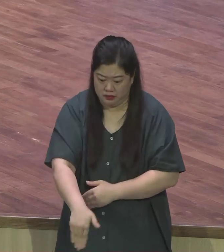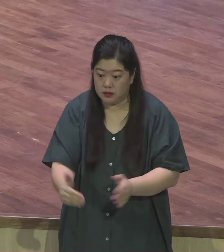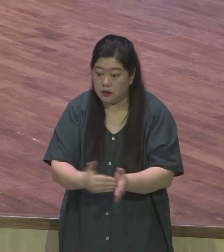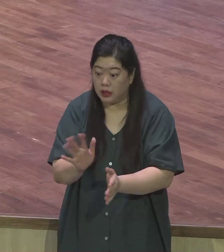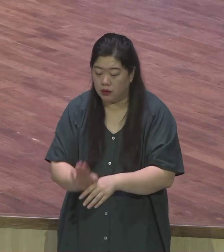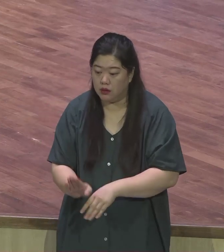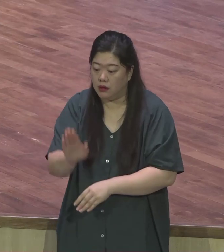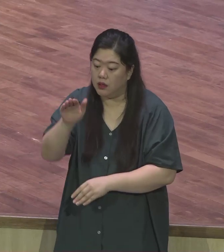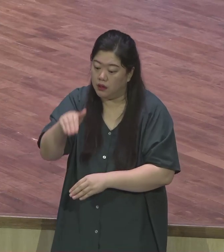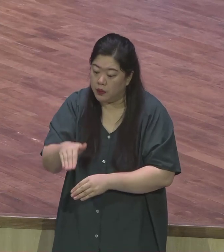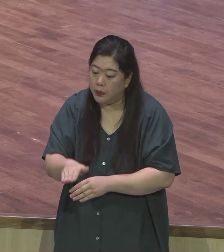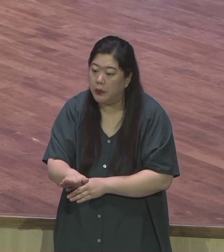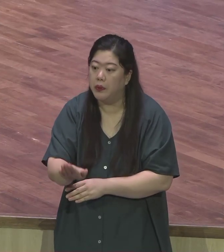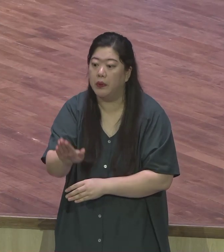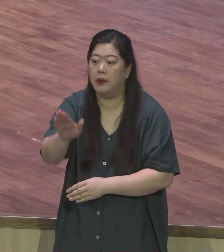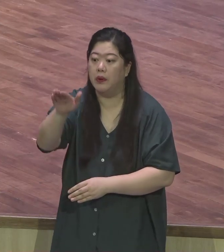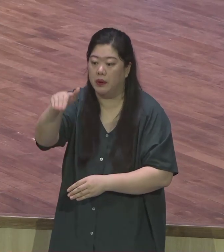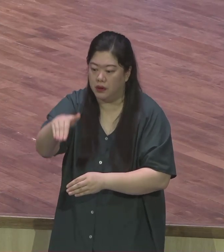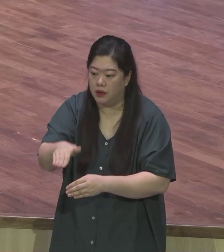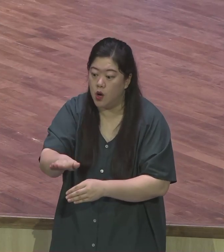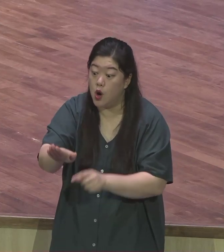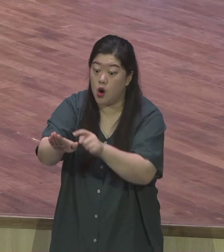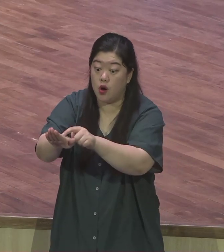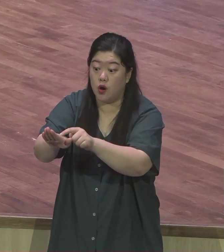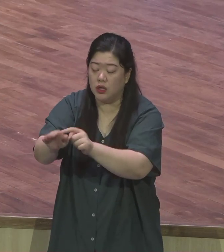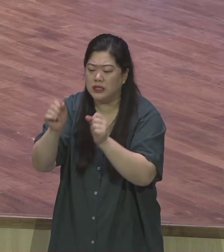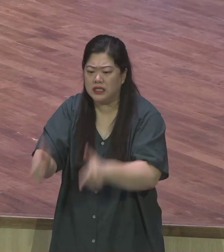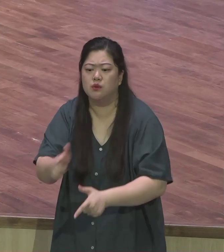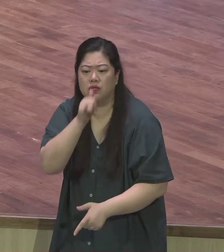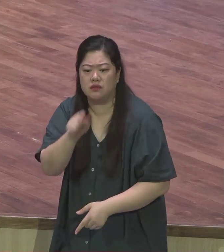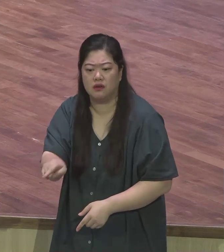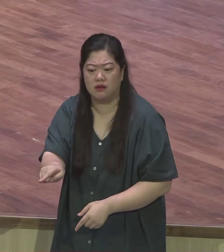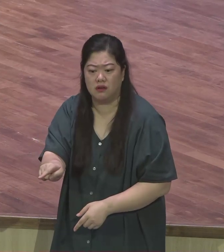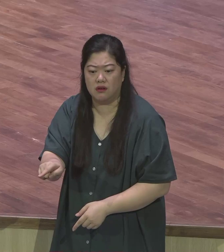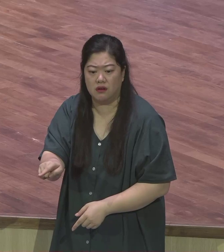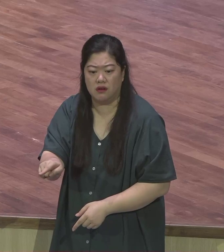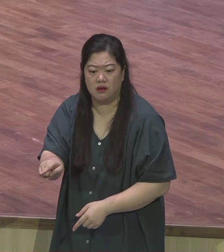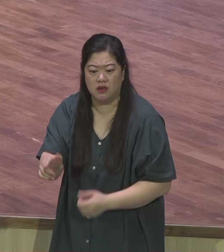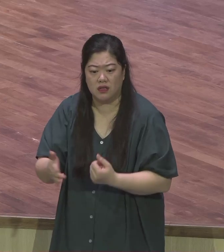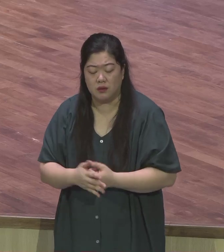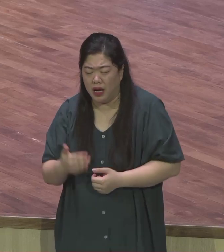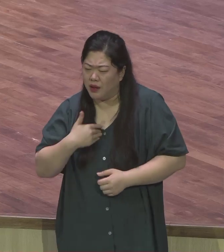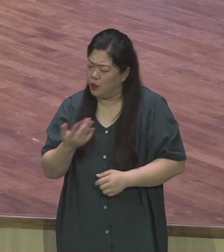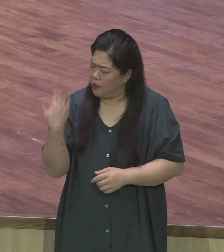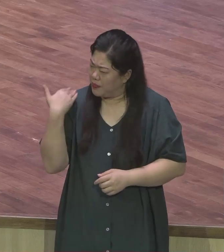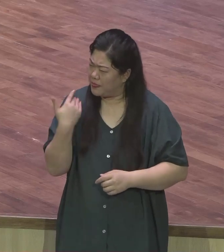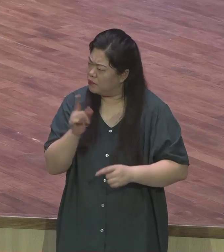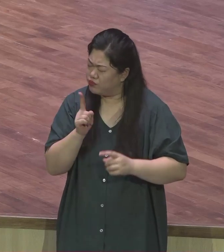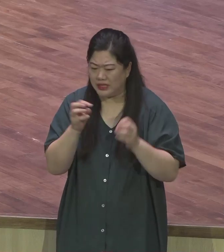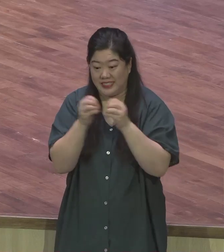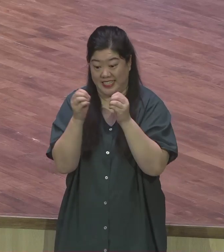누군가에게는 기회가 되어집니다 제가 어떤 글을 읽다가 이